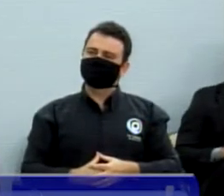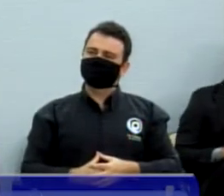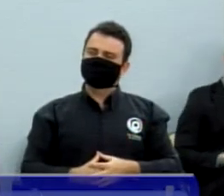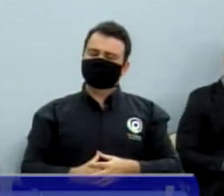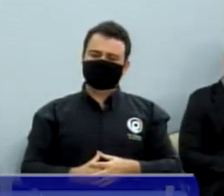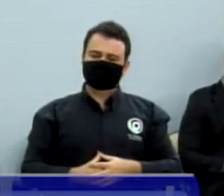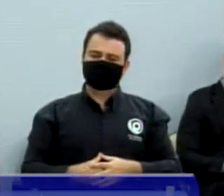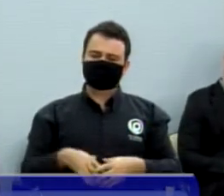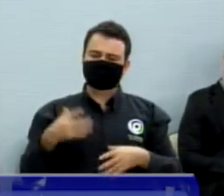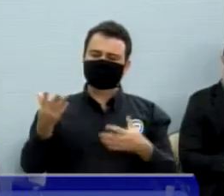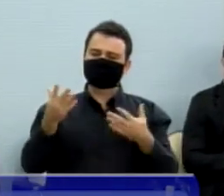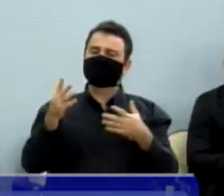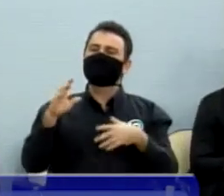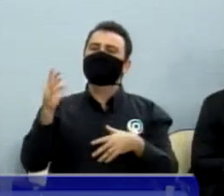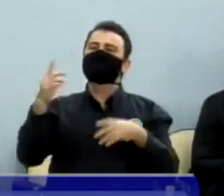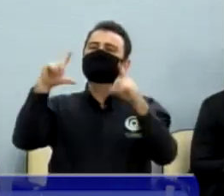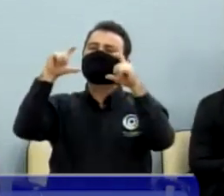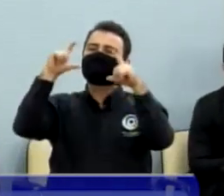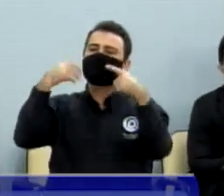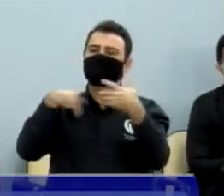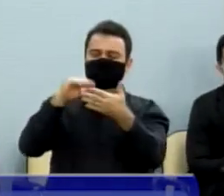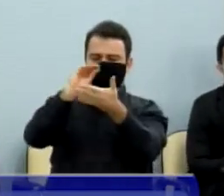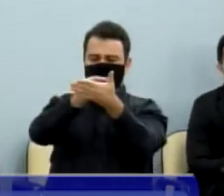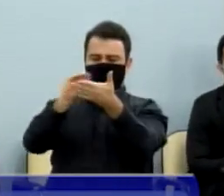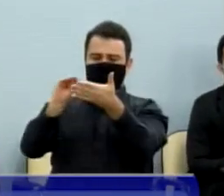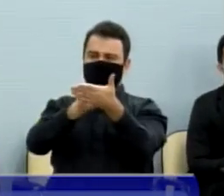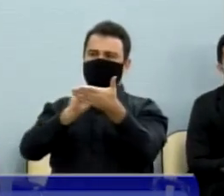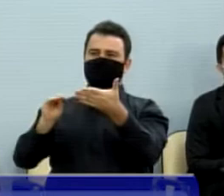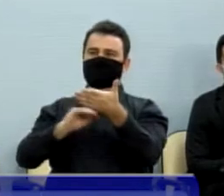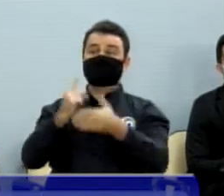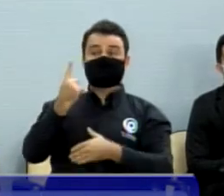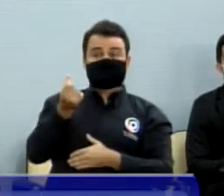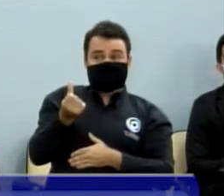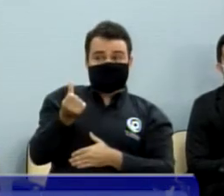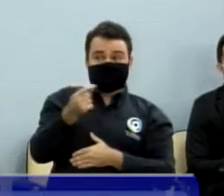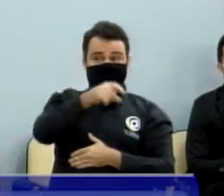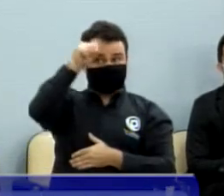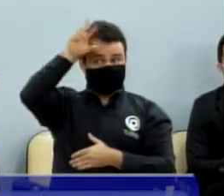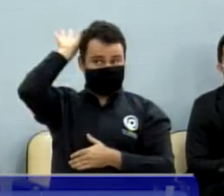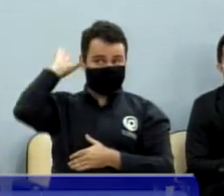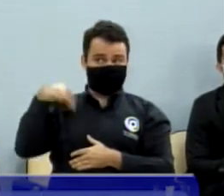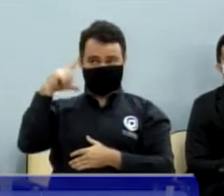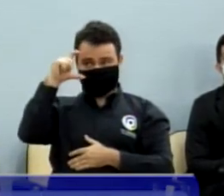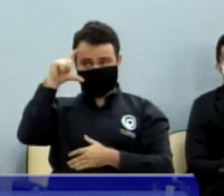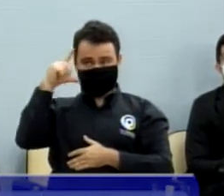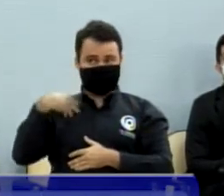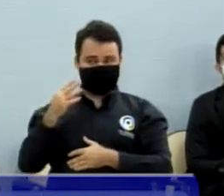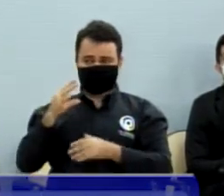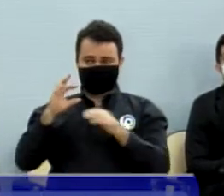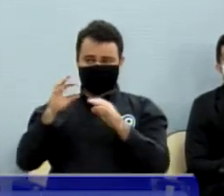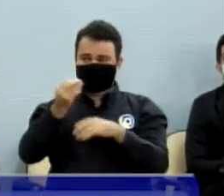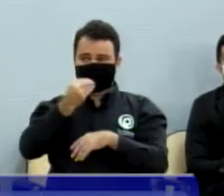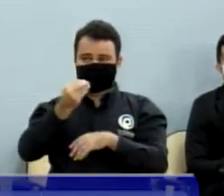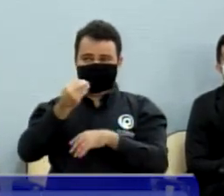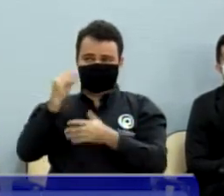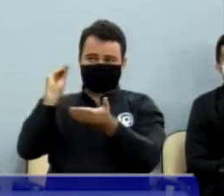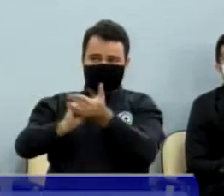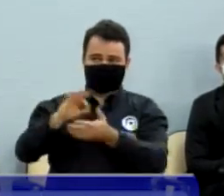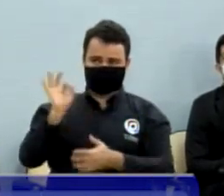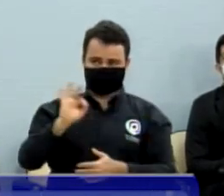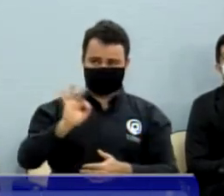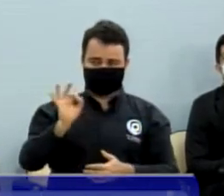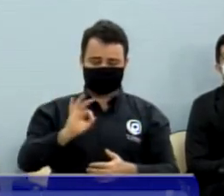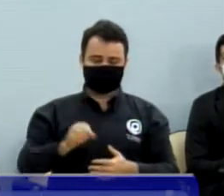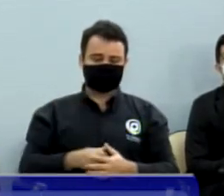poupou o vereador João Paulo Rilo. Não creio, vereador João Paulo. Sinceramente, nós temos aí um pouco menos de um ano de convívio aqui. Mas eu